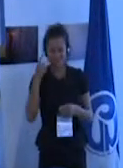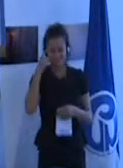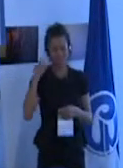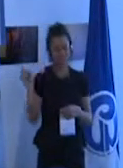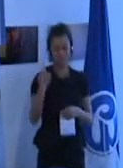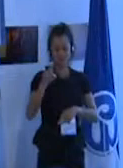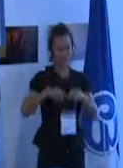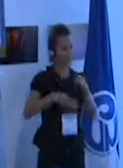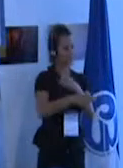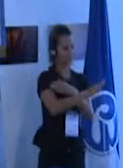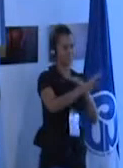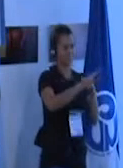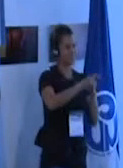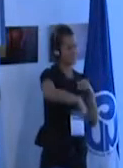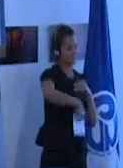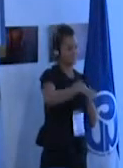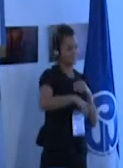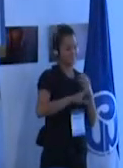acceder a la escuela ordinaria